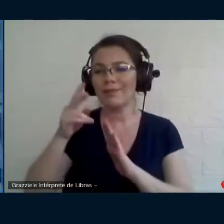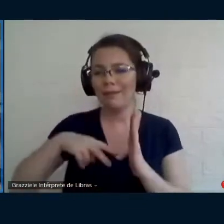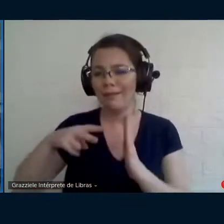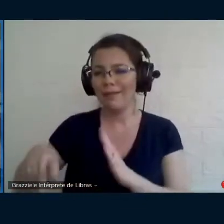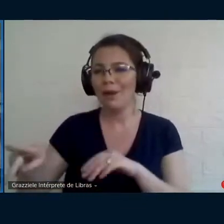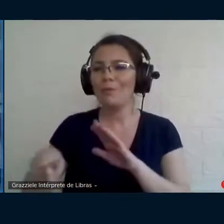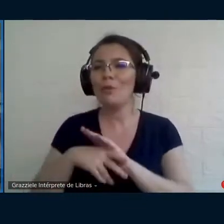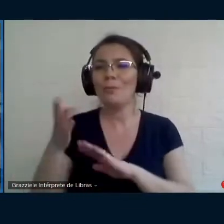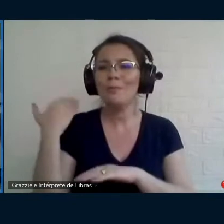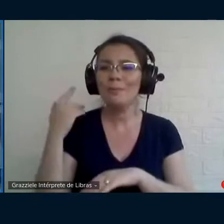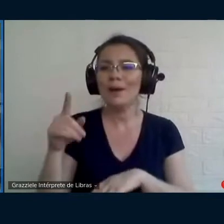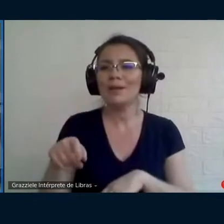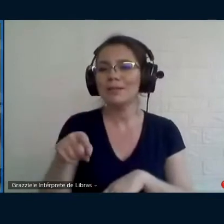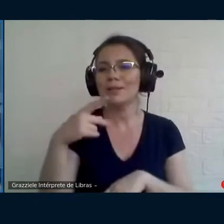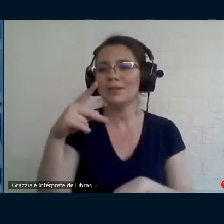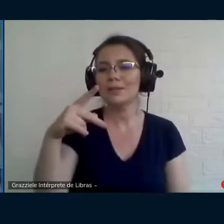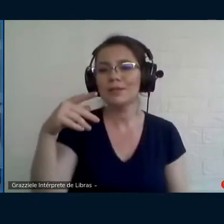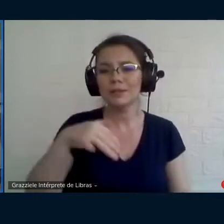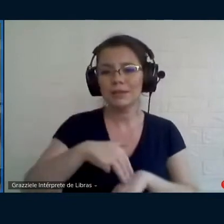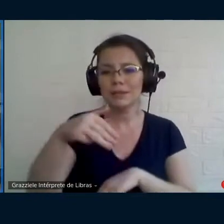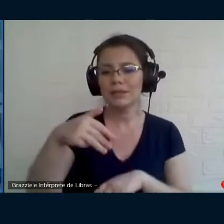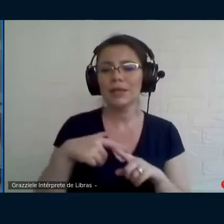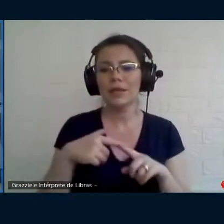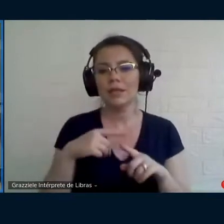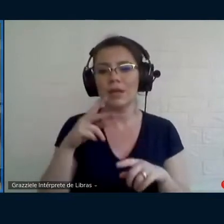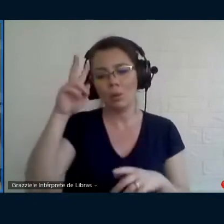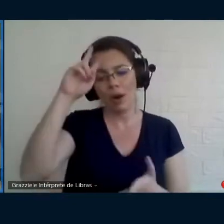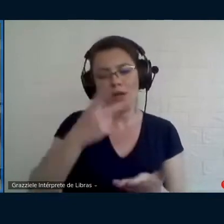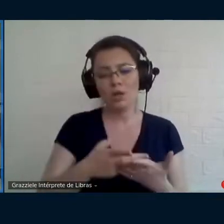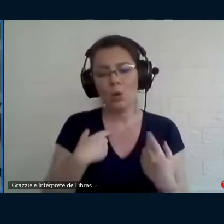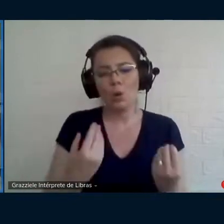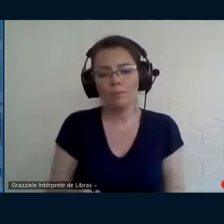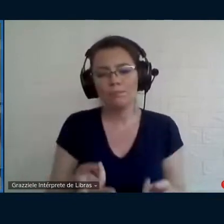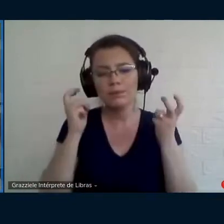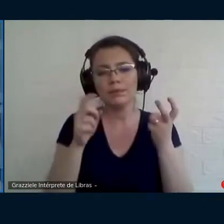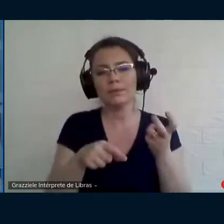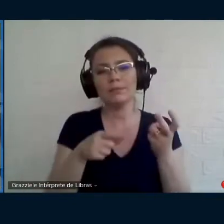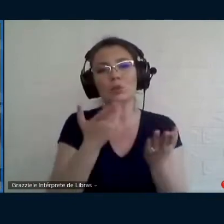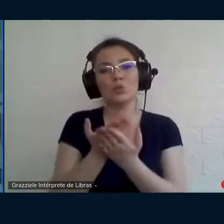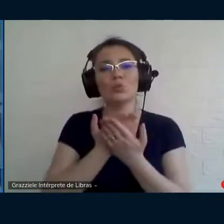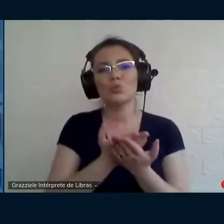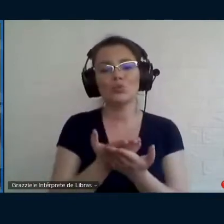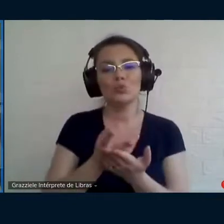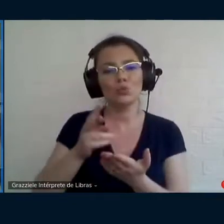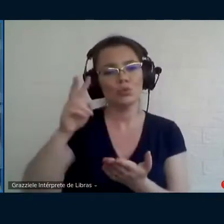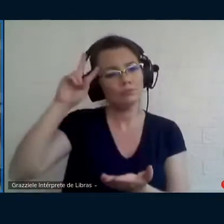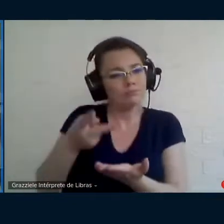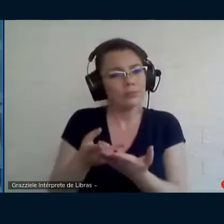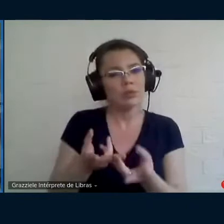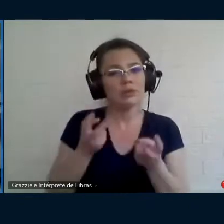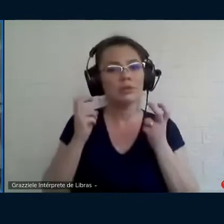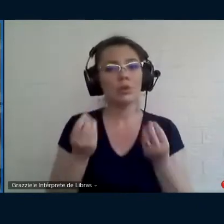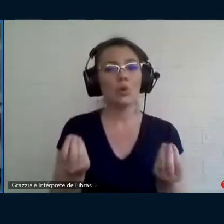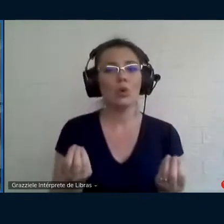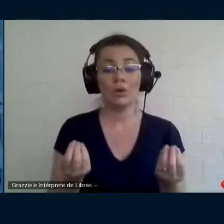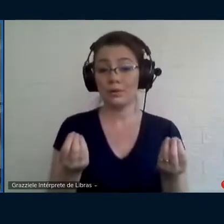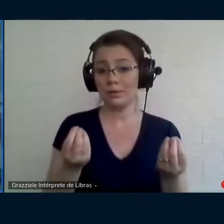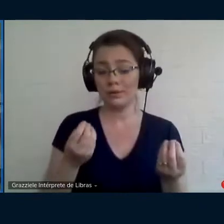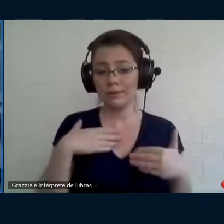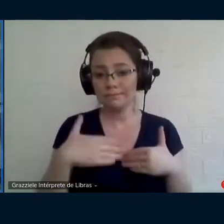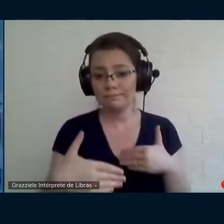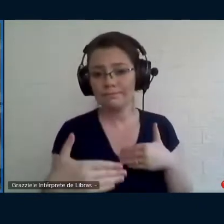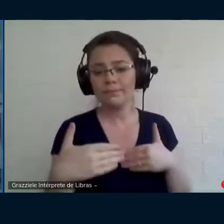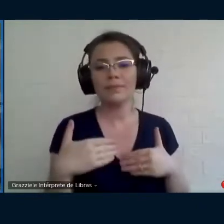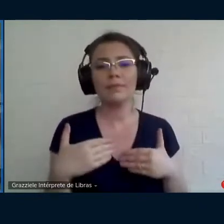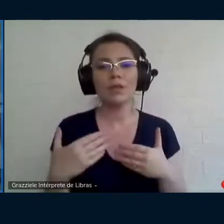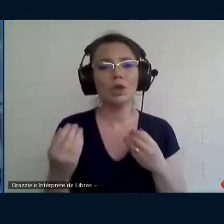de uma nova interpretação atualizada desse estudo. Eu acho isso, essa dobra que a gente faz sobre os nossos processos,